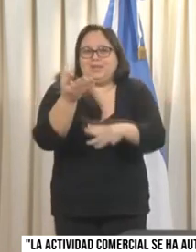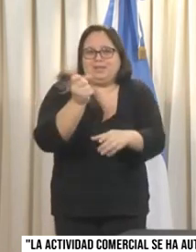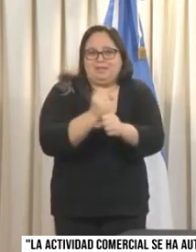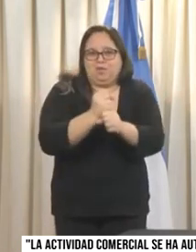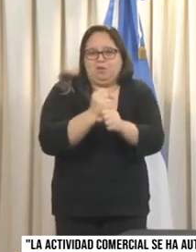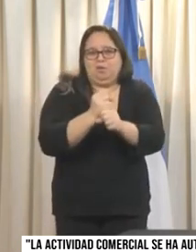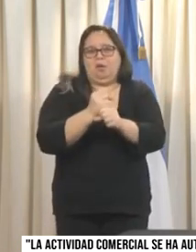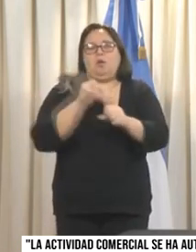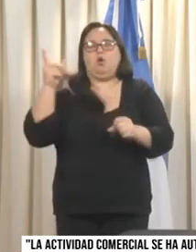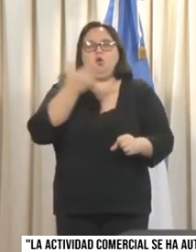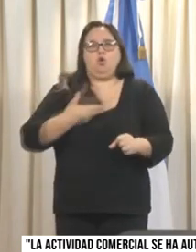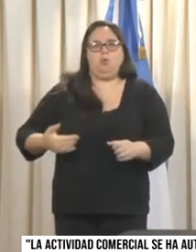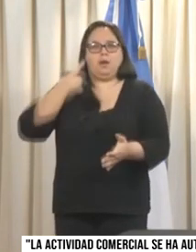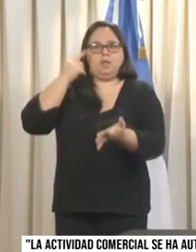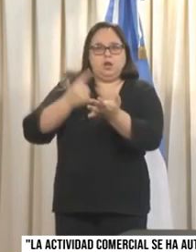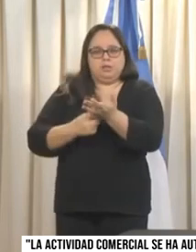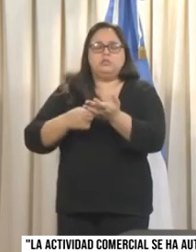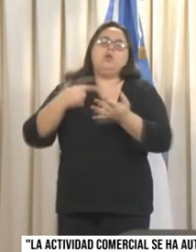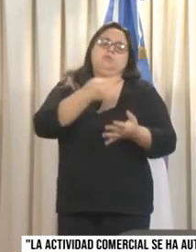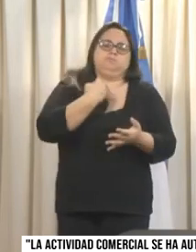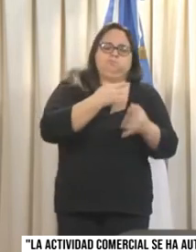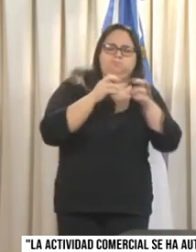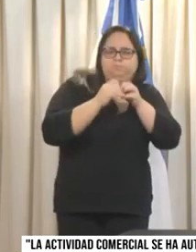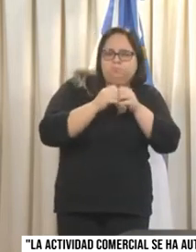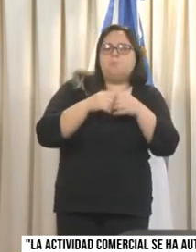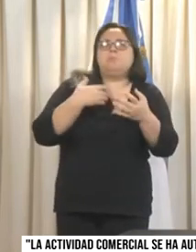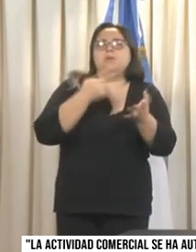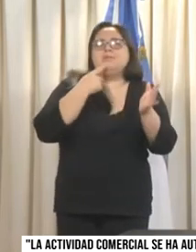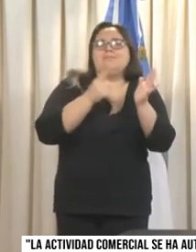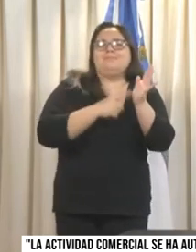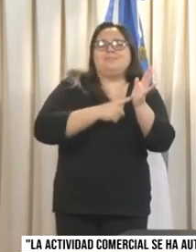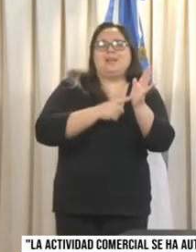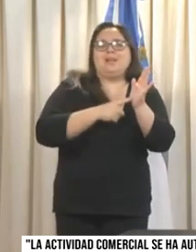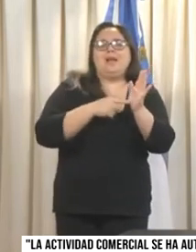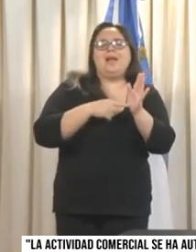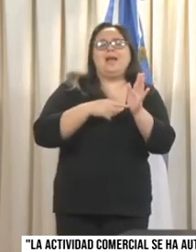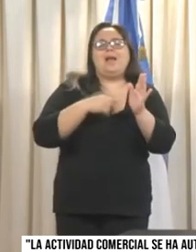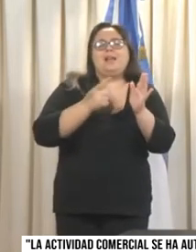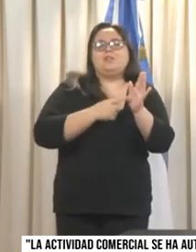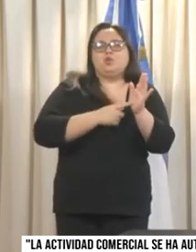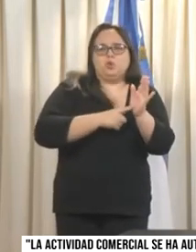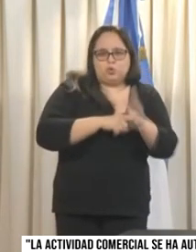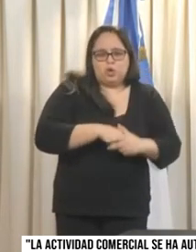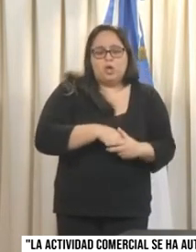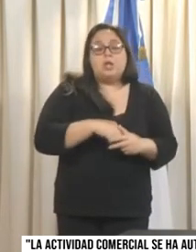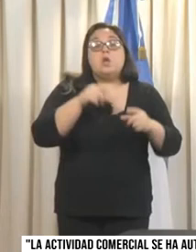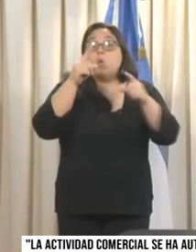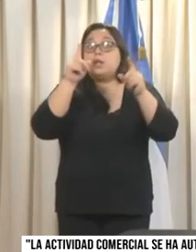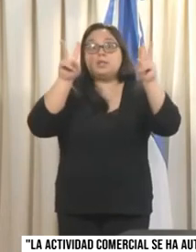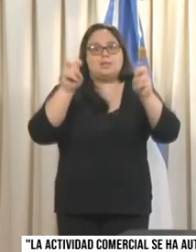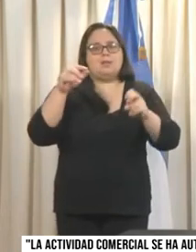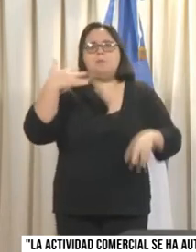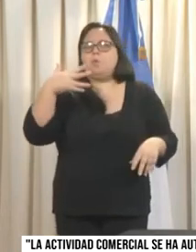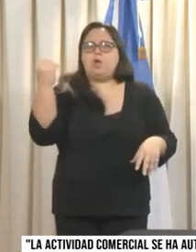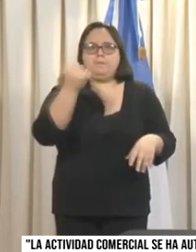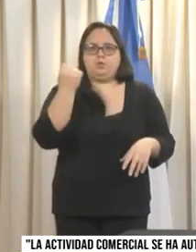puesta a punto y sea reglamentada para garantizar su éxito. Y hay una cuestión que entendemos que es fundamental, que tiene